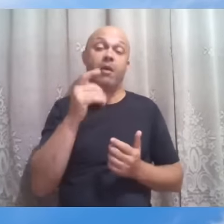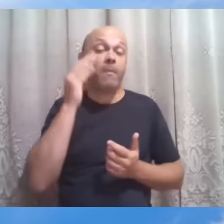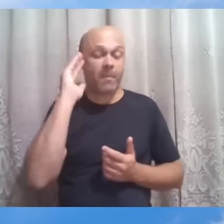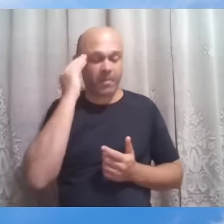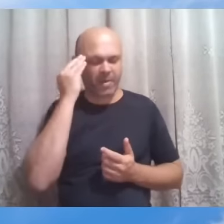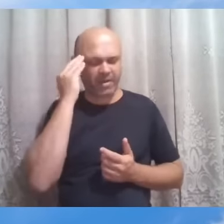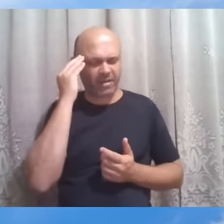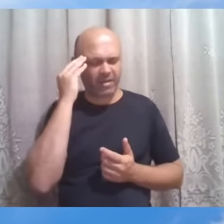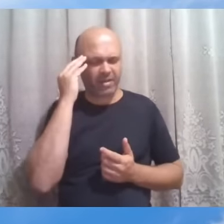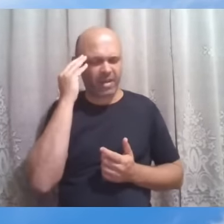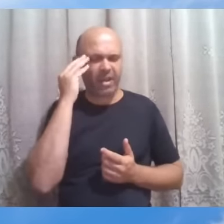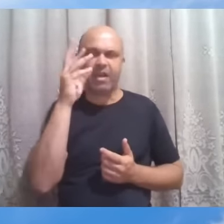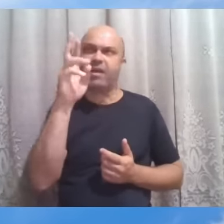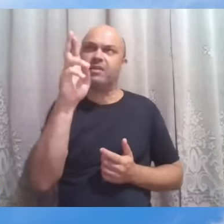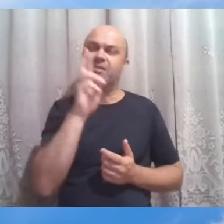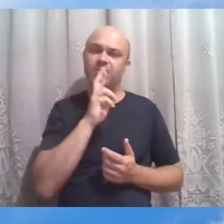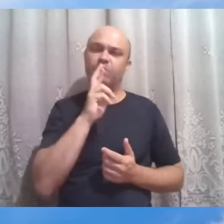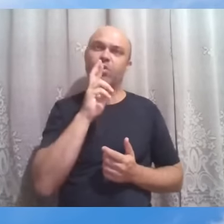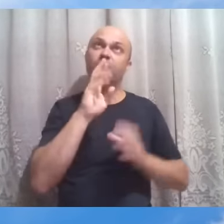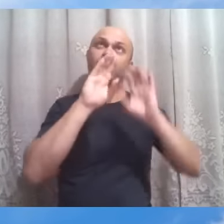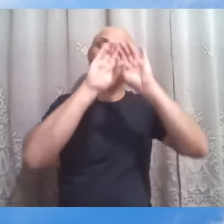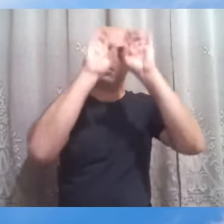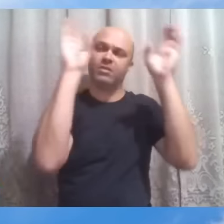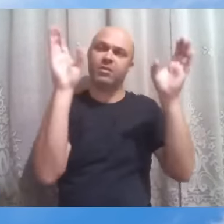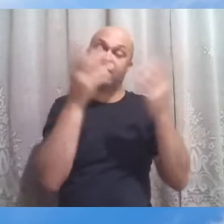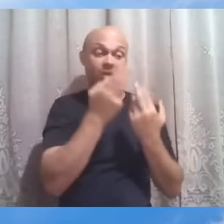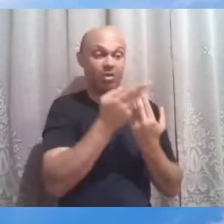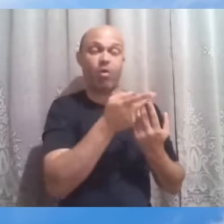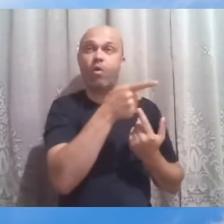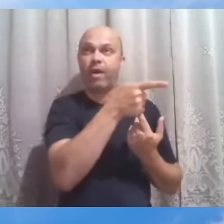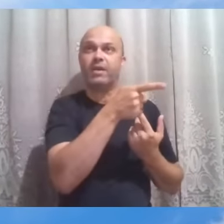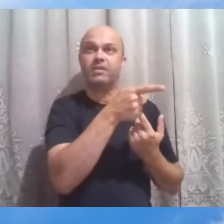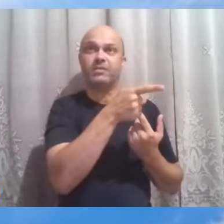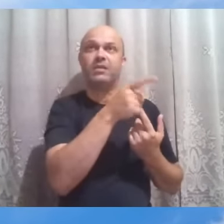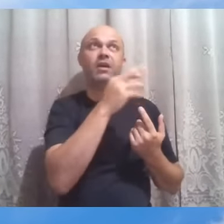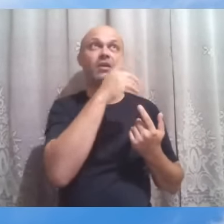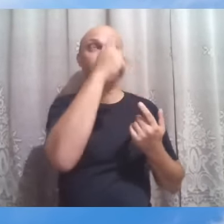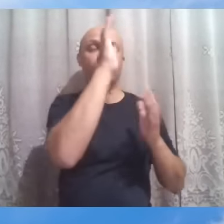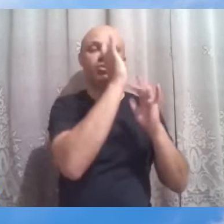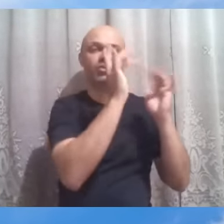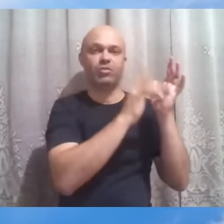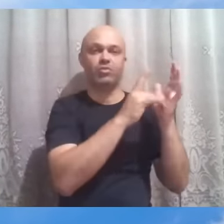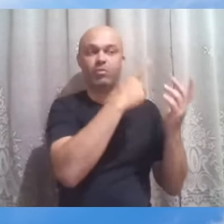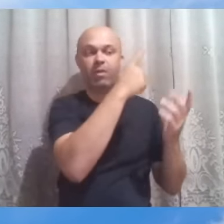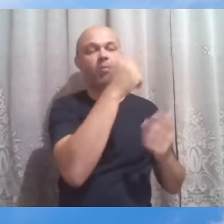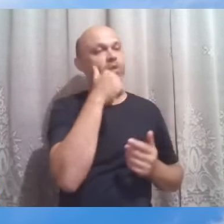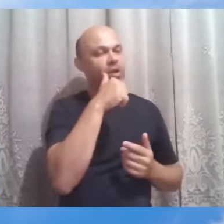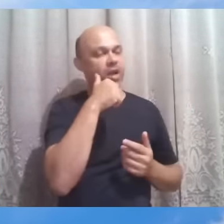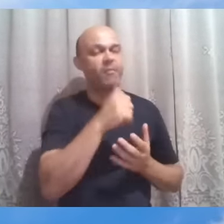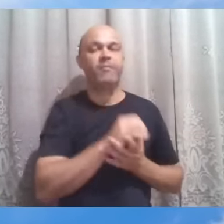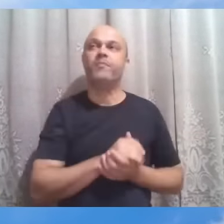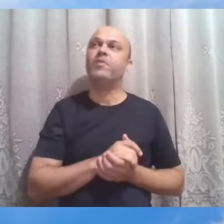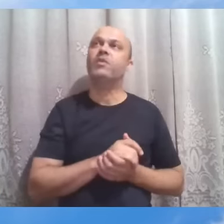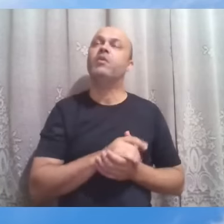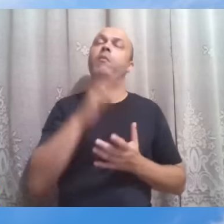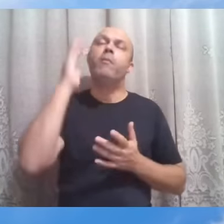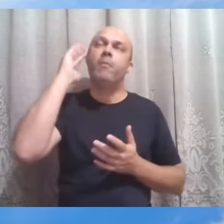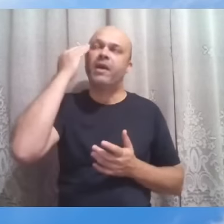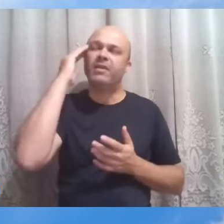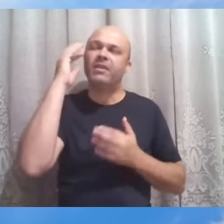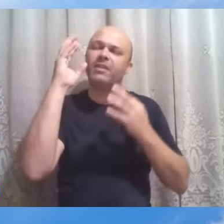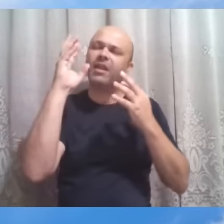respostas celestiais como essas de Jesus, a mulher cananeia, para compreender certas